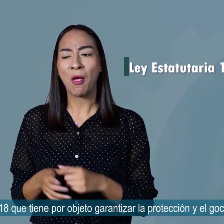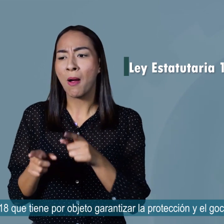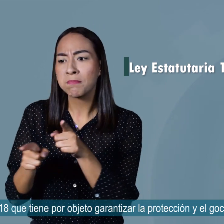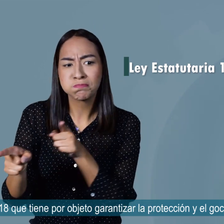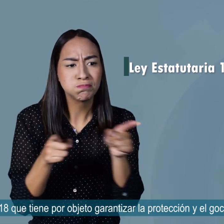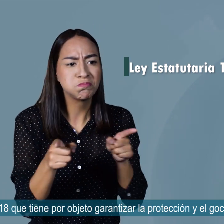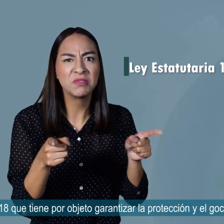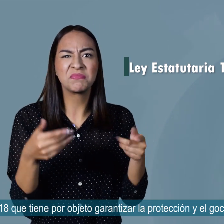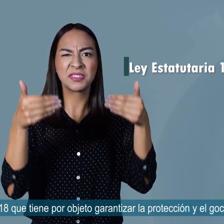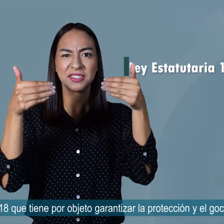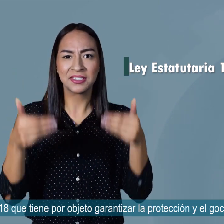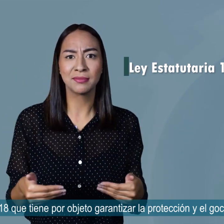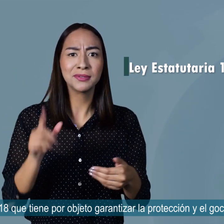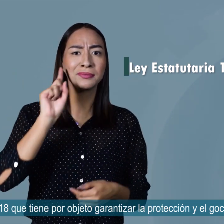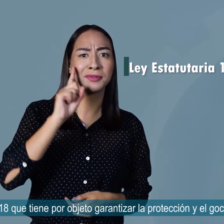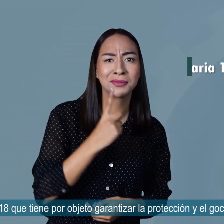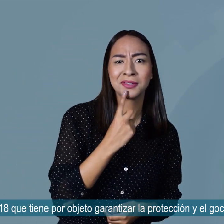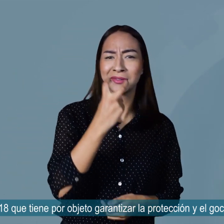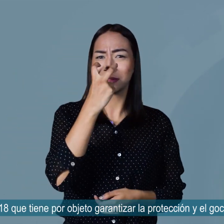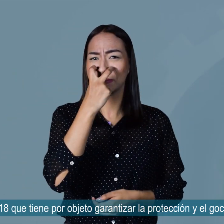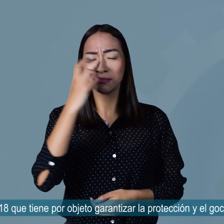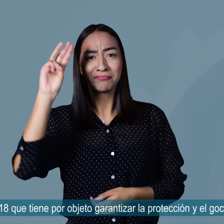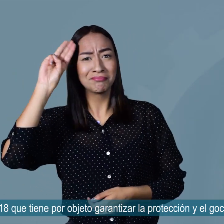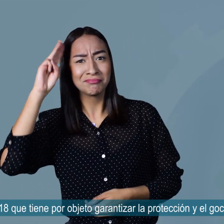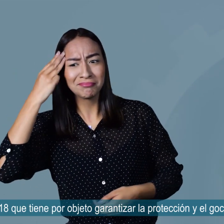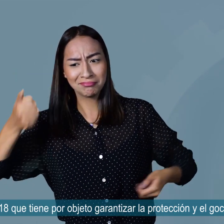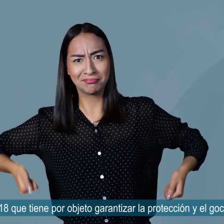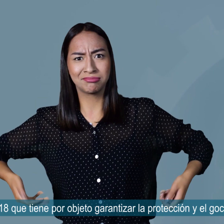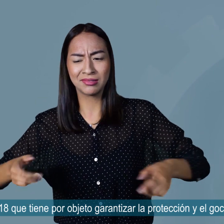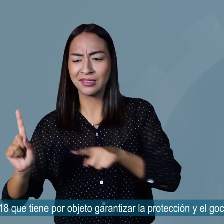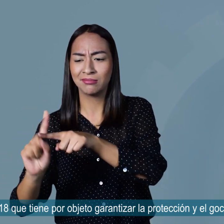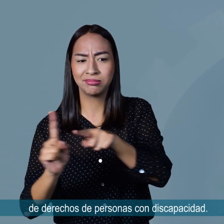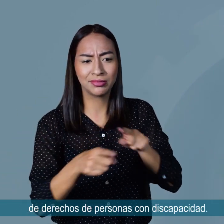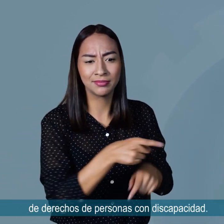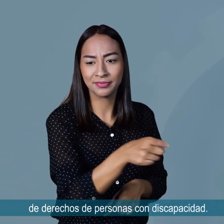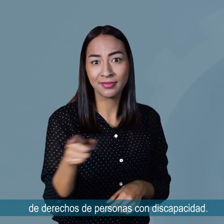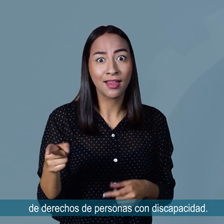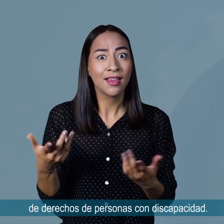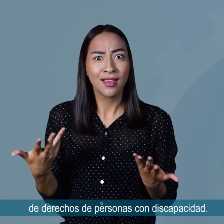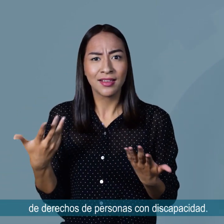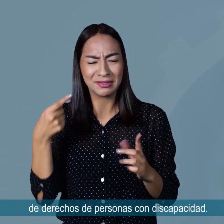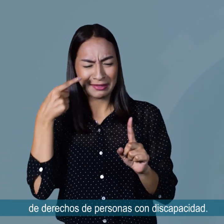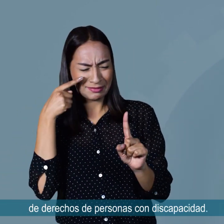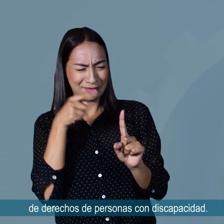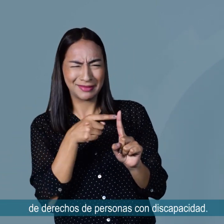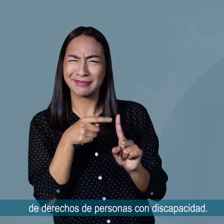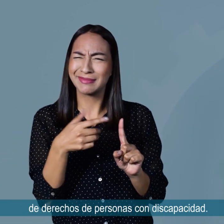que tiene por objeto garantizar la protección y el goce efectivo de derechos de las personas con